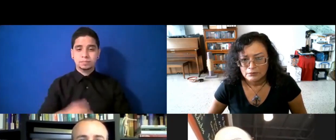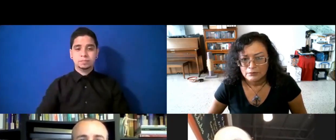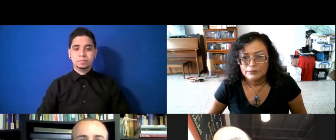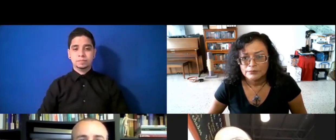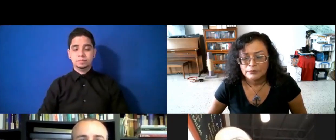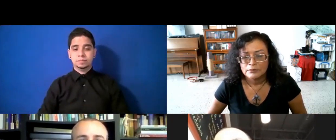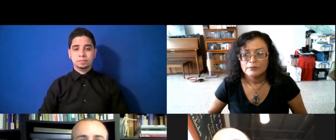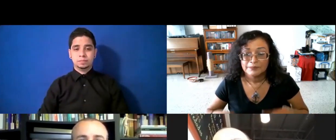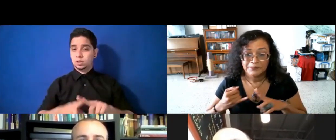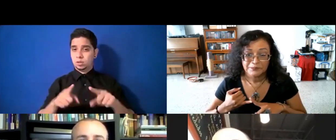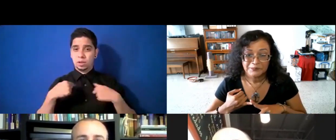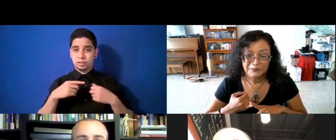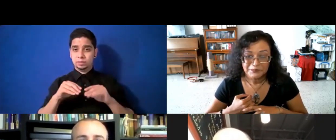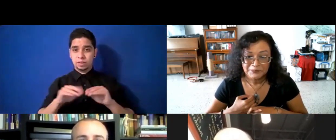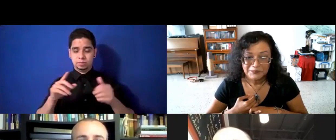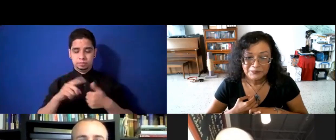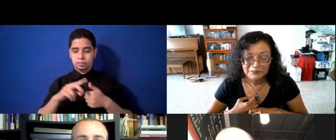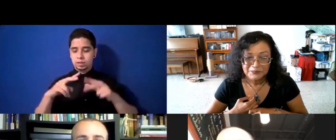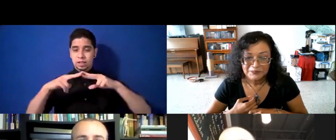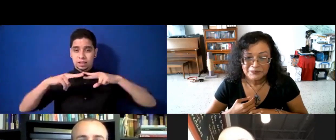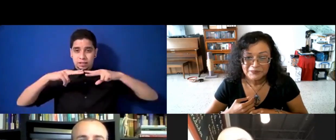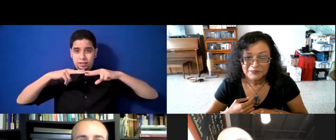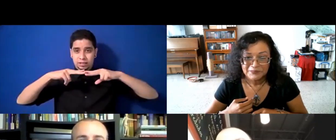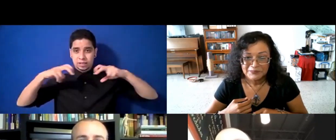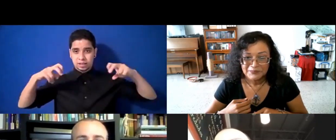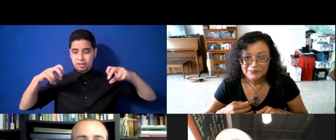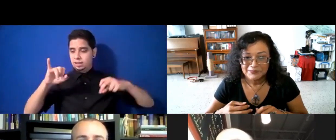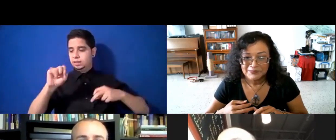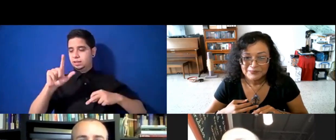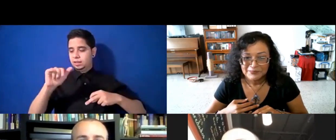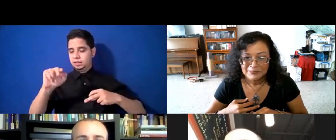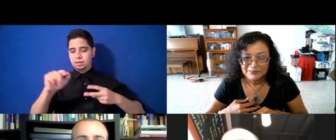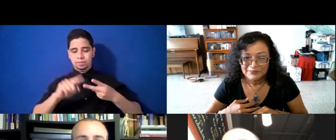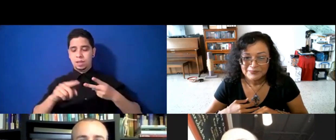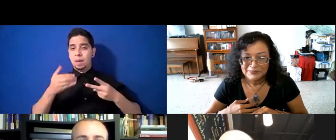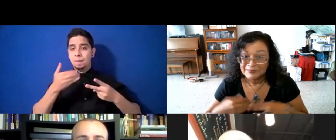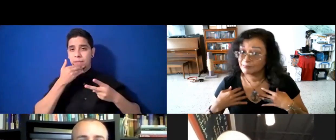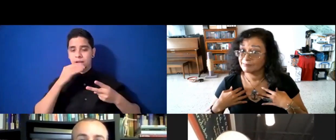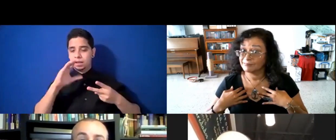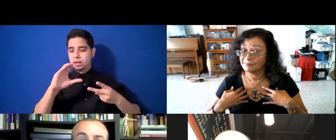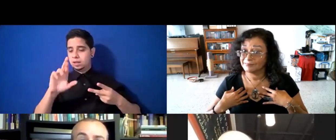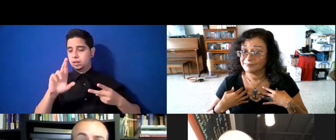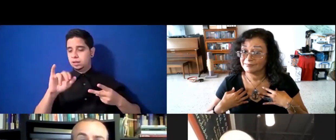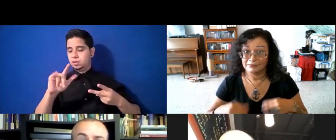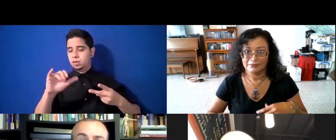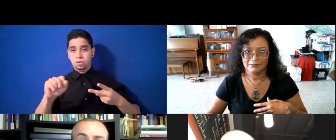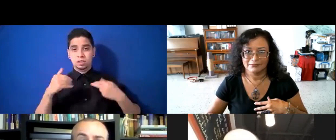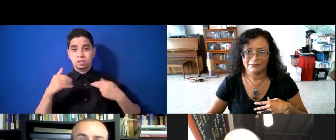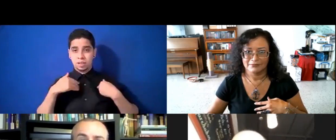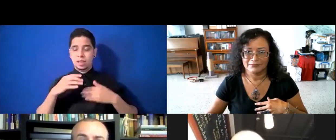tenemos, te dije la lasaña, que llamamos inleña, tenemos la pizza criollazo, que es con carne molida, amarillo, chorizo,